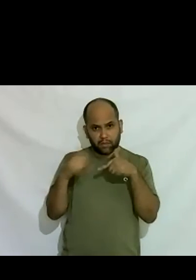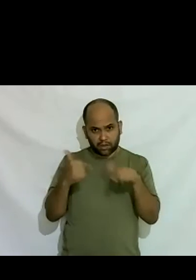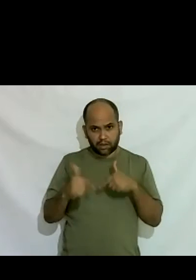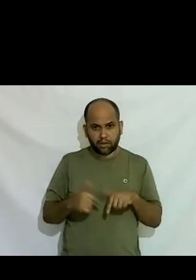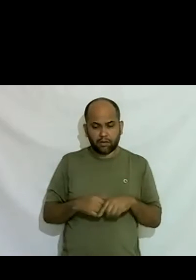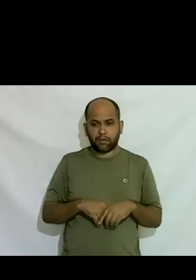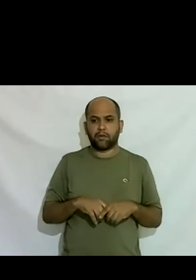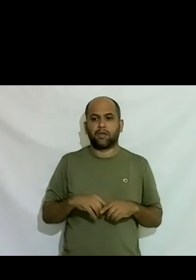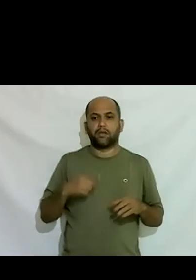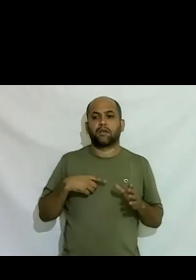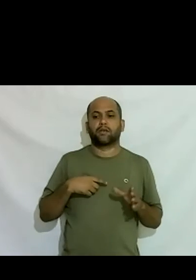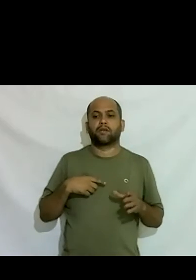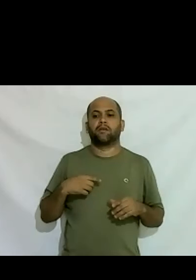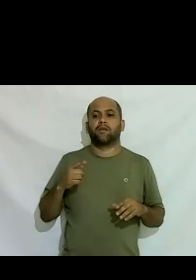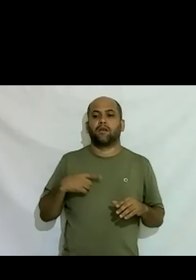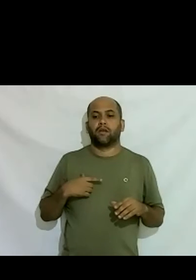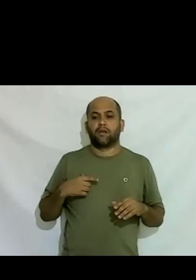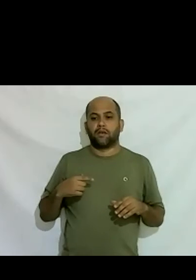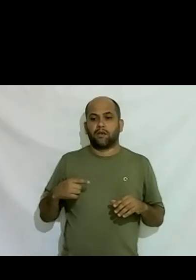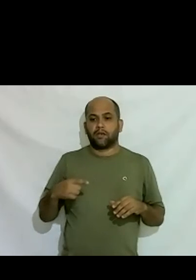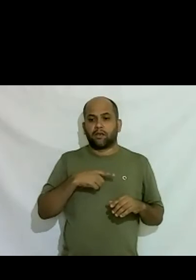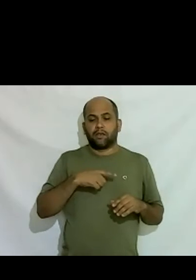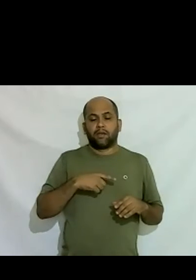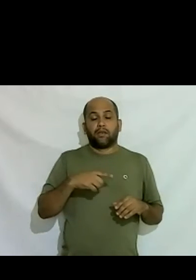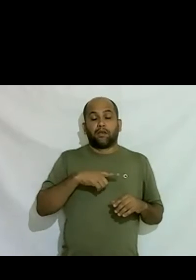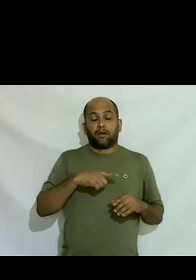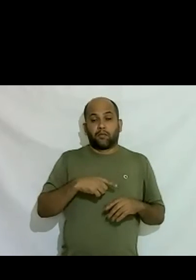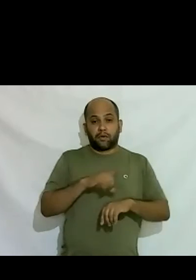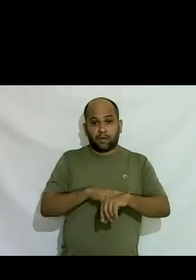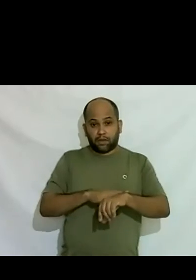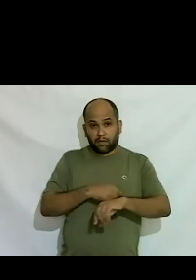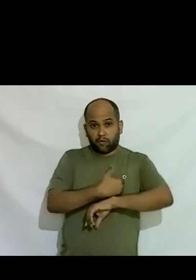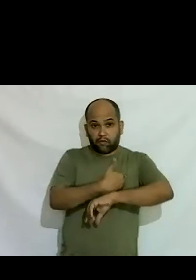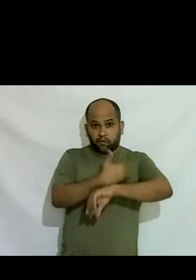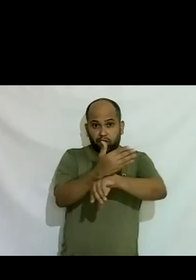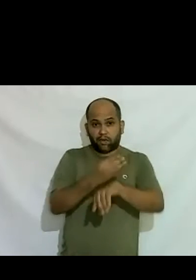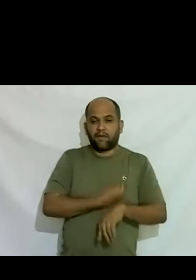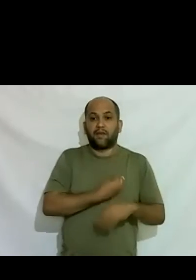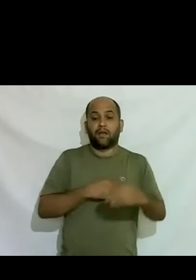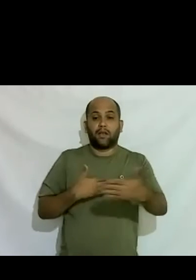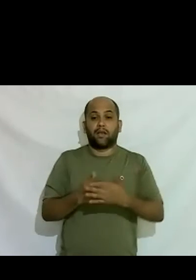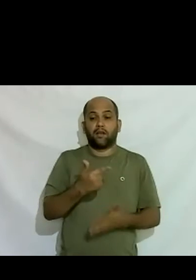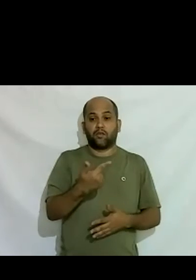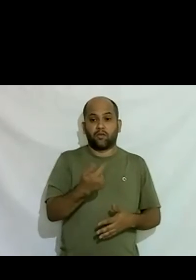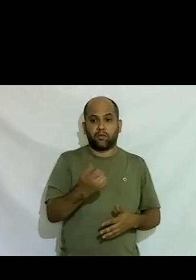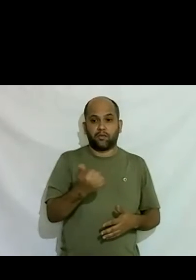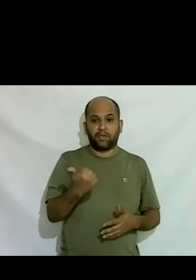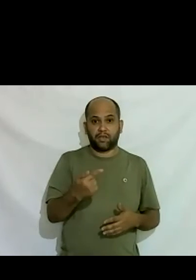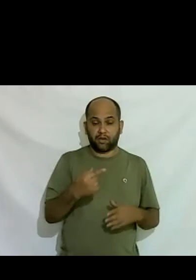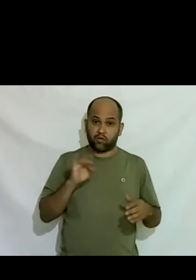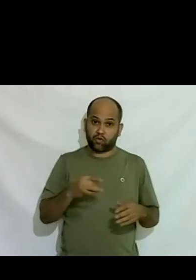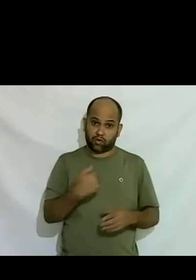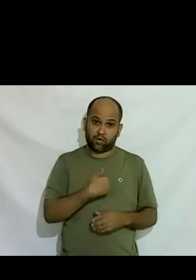um tempo gigante da nossa vida até 2017 era só eu porque as outras